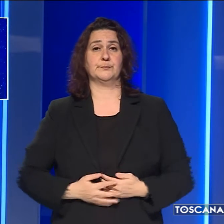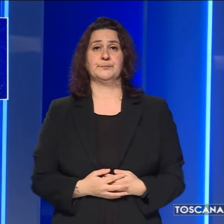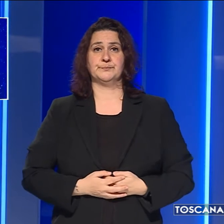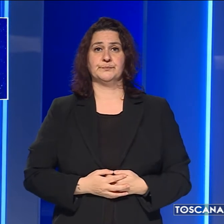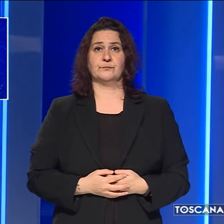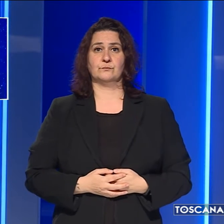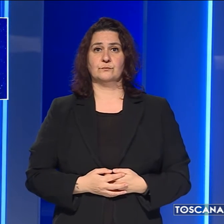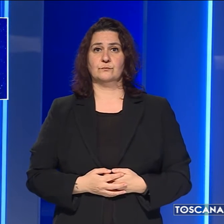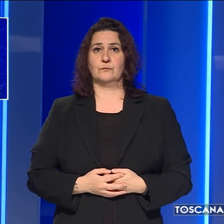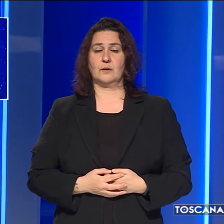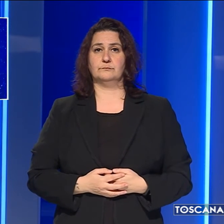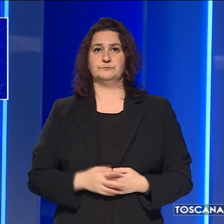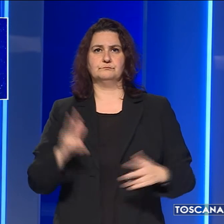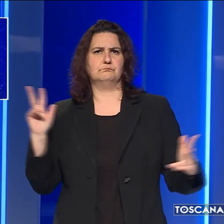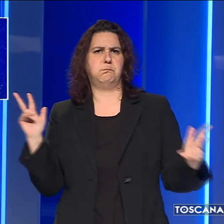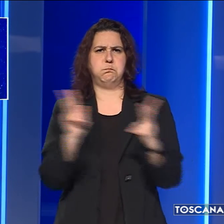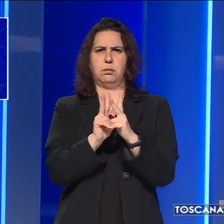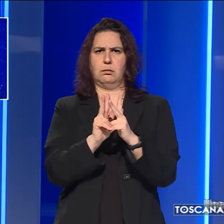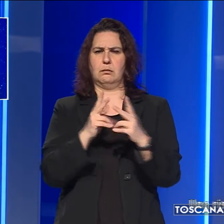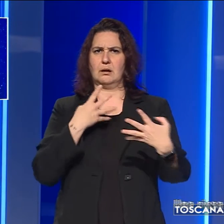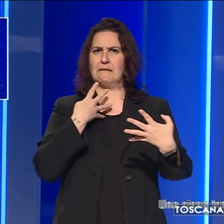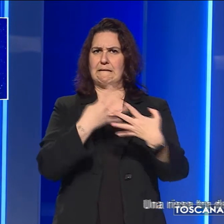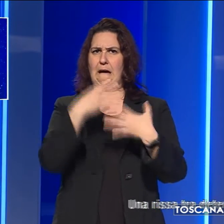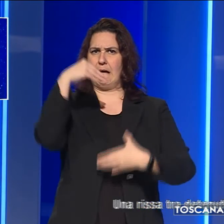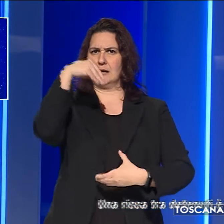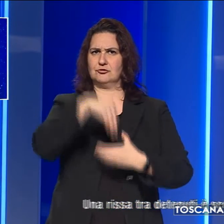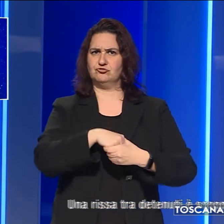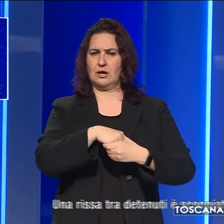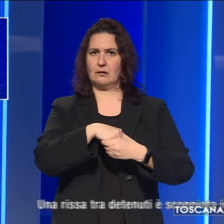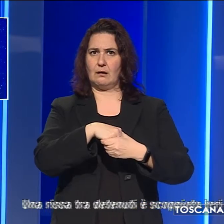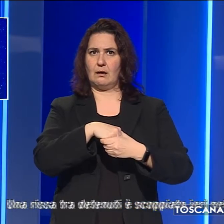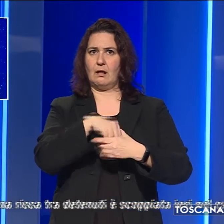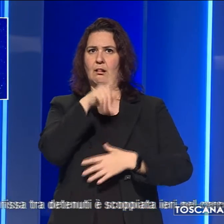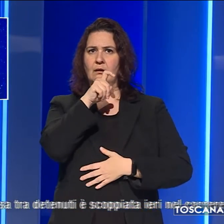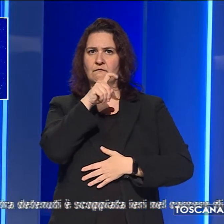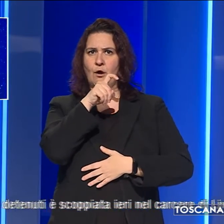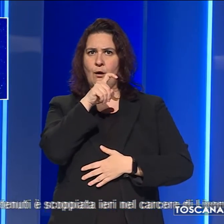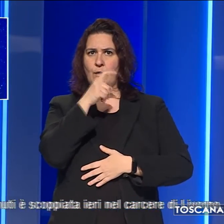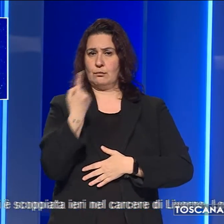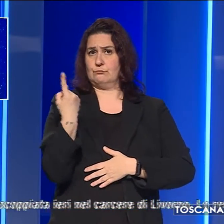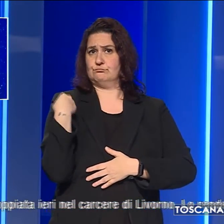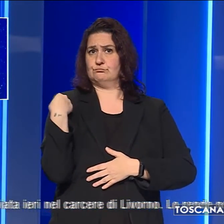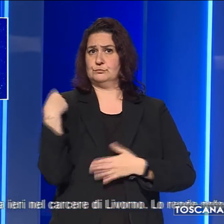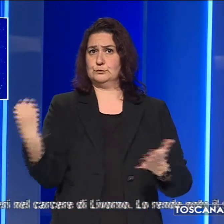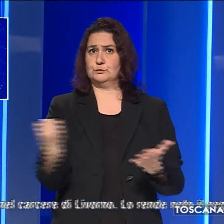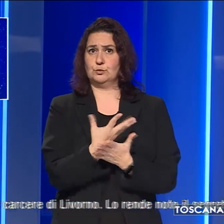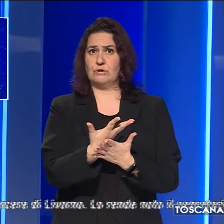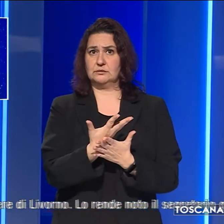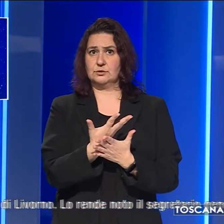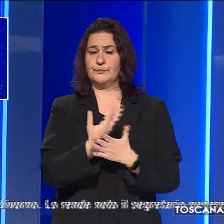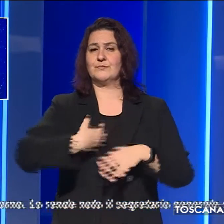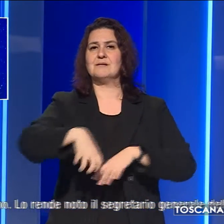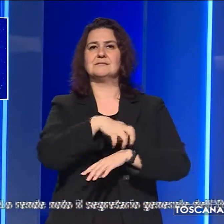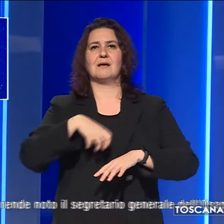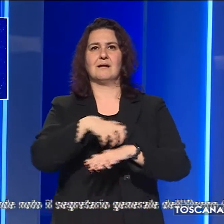Una rissa tra detenuti è scoppiata ieri nel carcere di Livorno. Lo rende noto il segretario